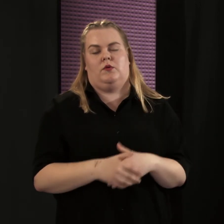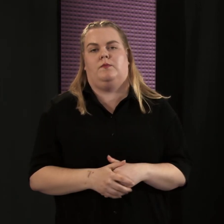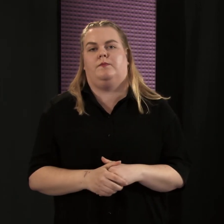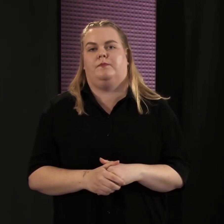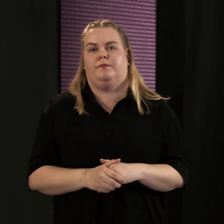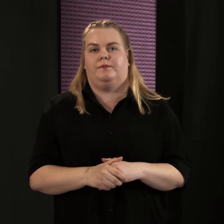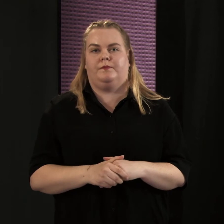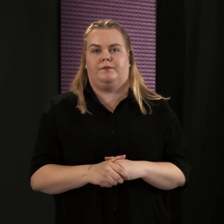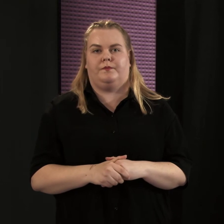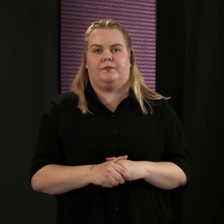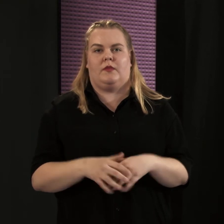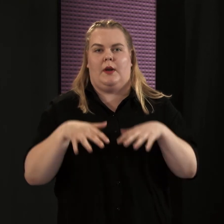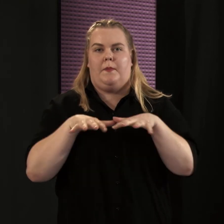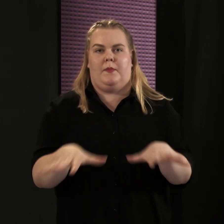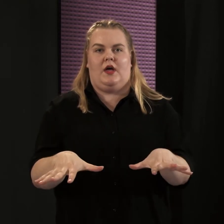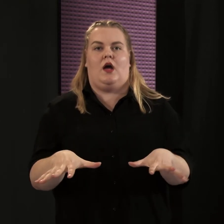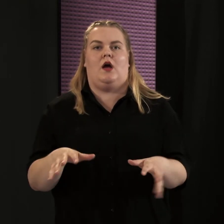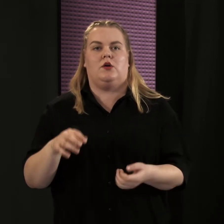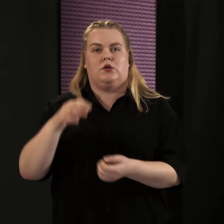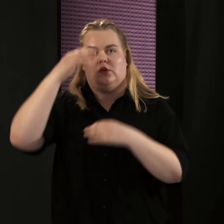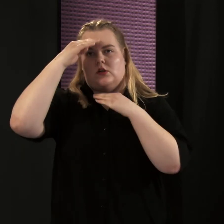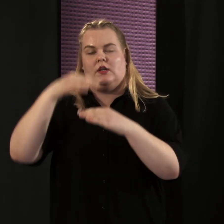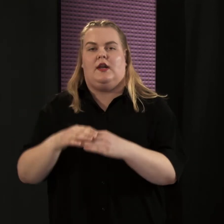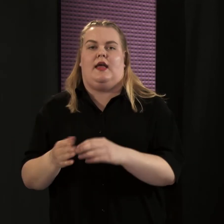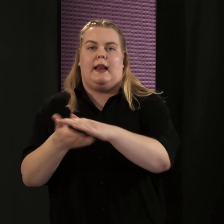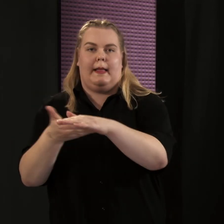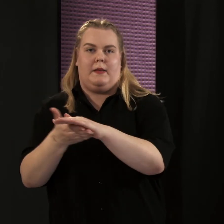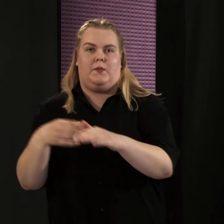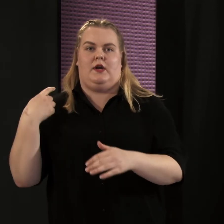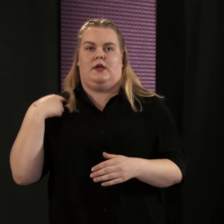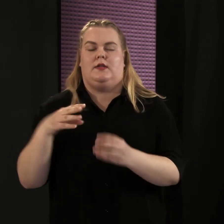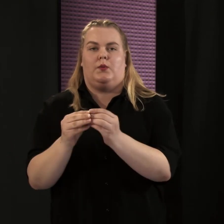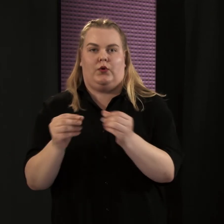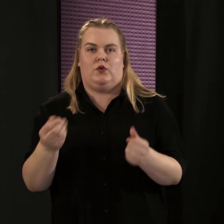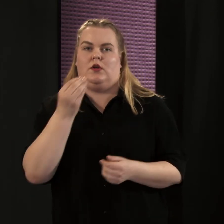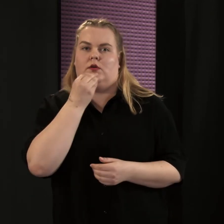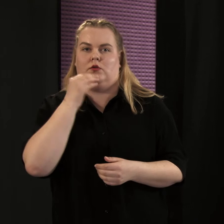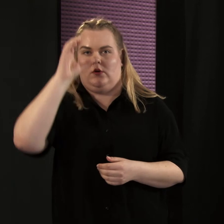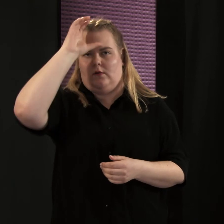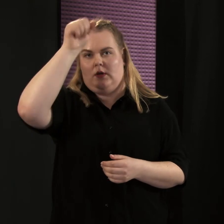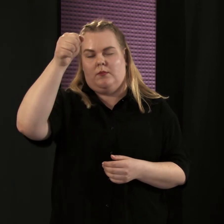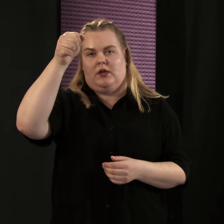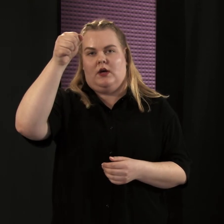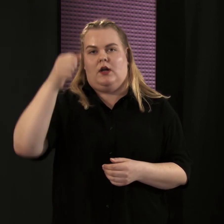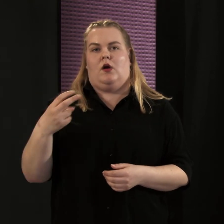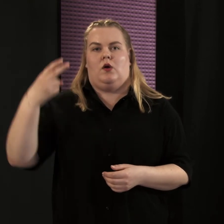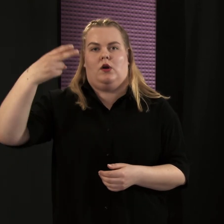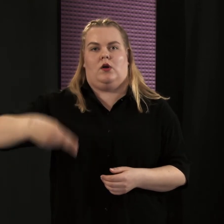Pääosin eläinperäisiä proteiiniä syövillä miehillä oli 23 prosenttia